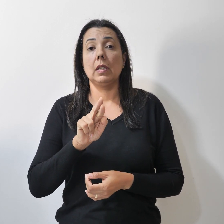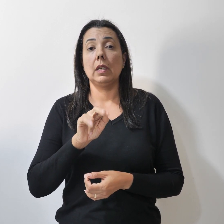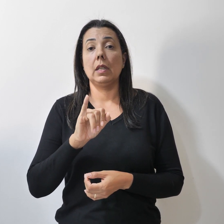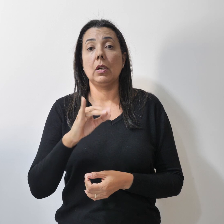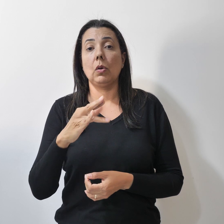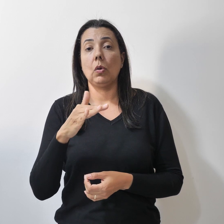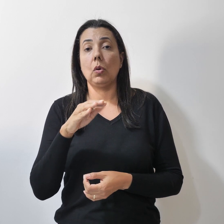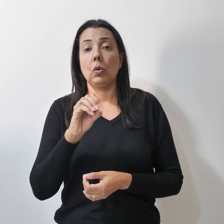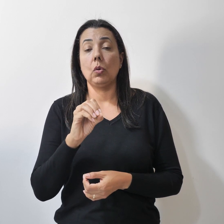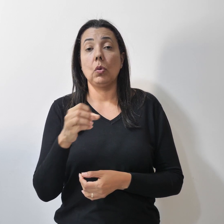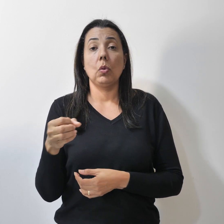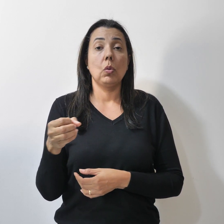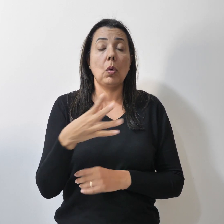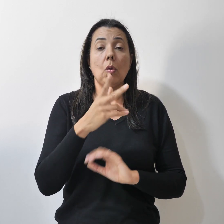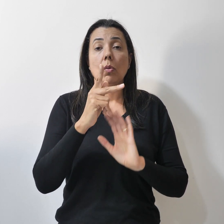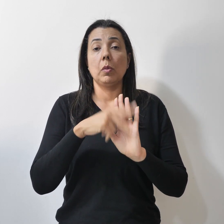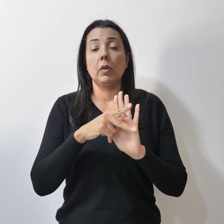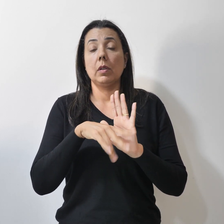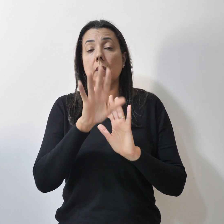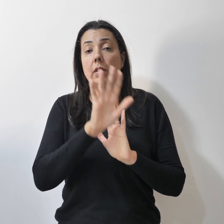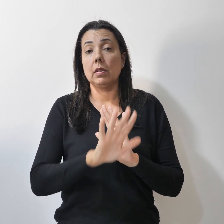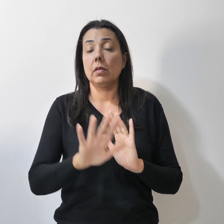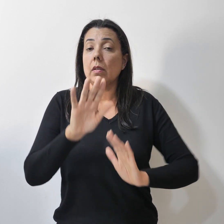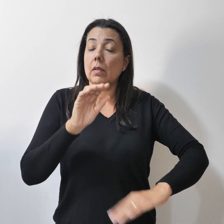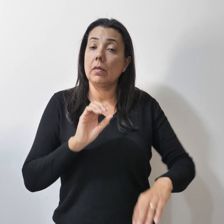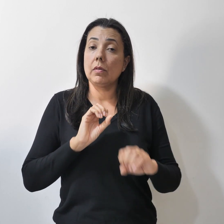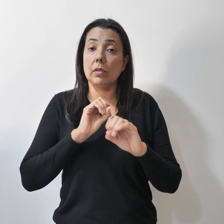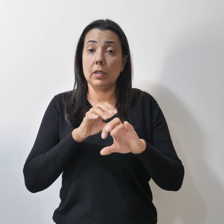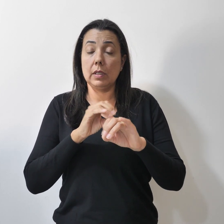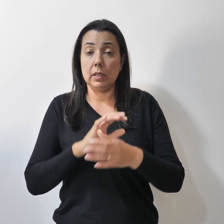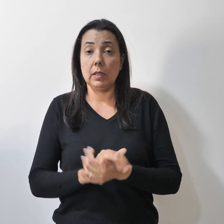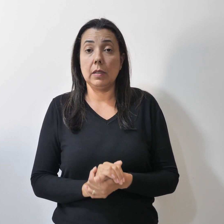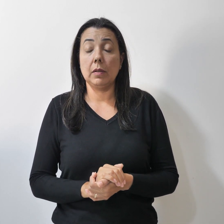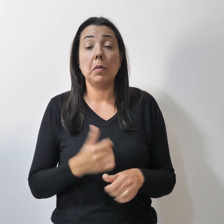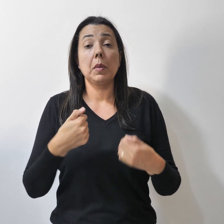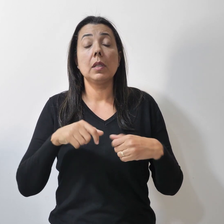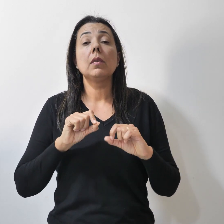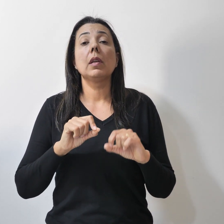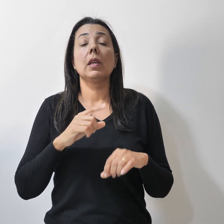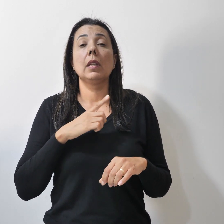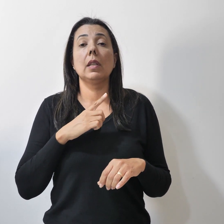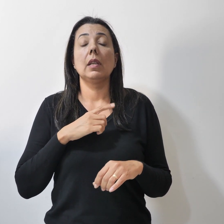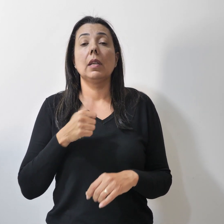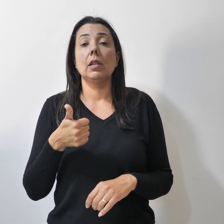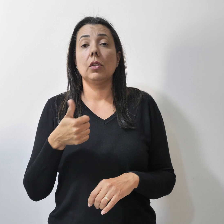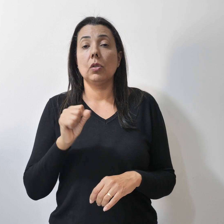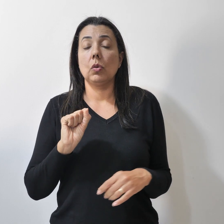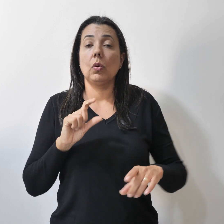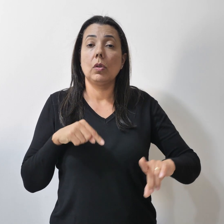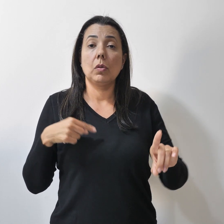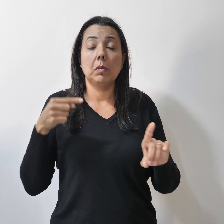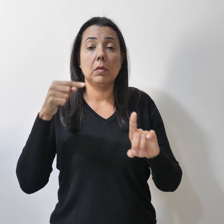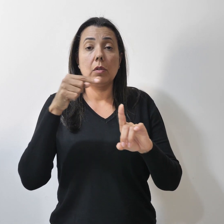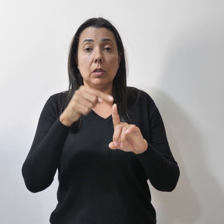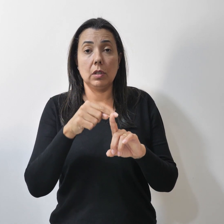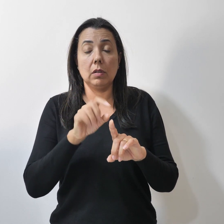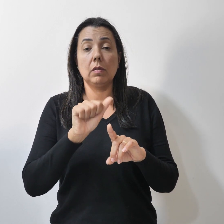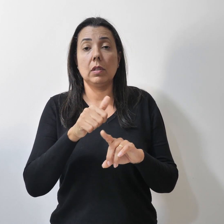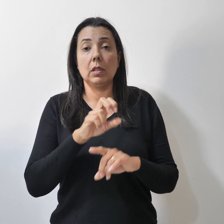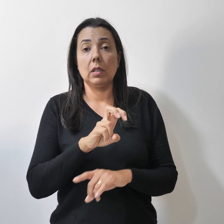O novo Plano Nacional de Educação deverá ter 18 objetivos e 58